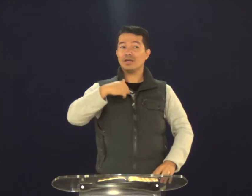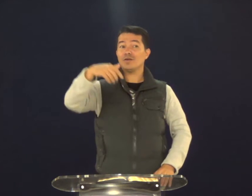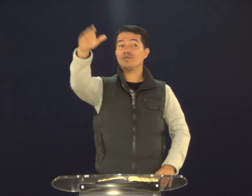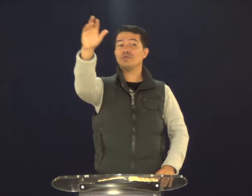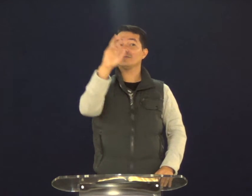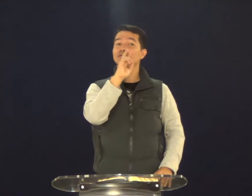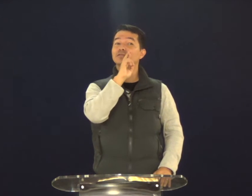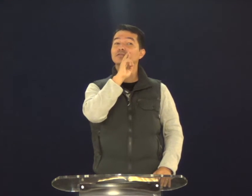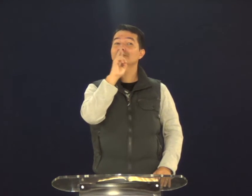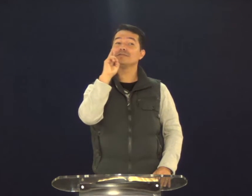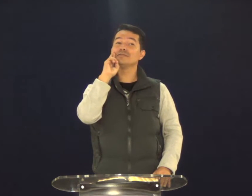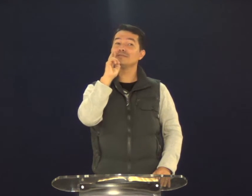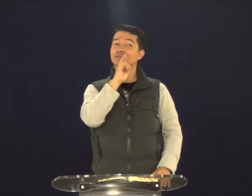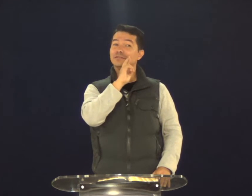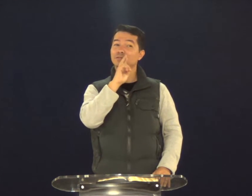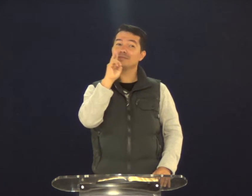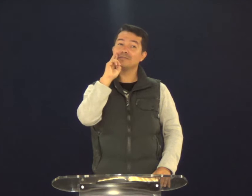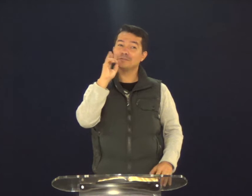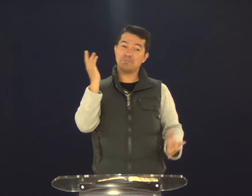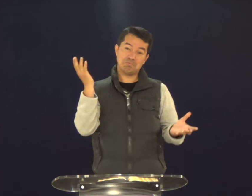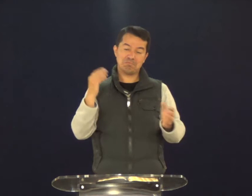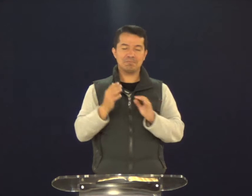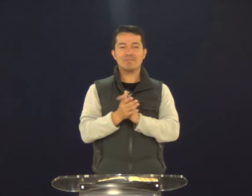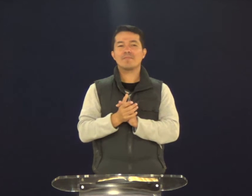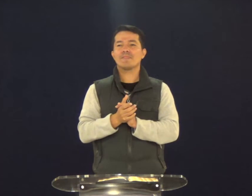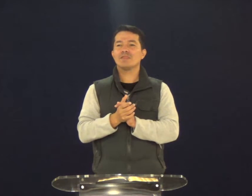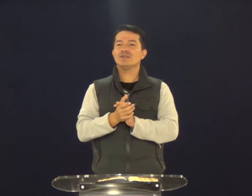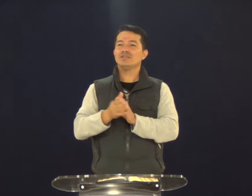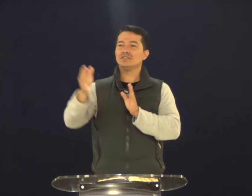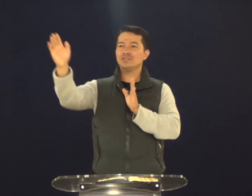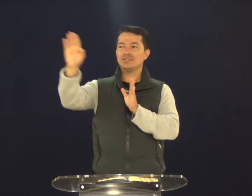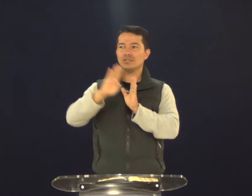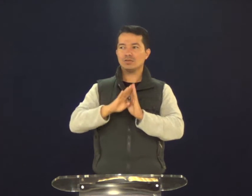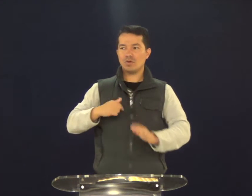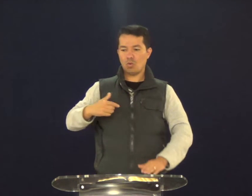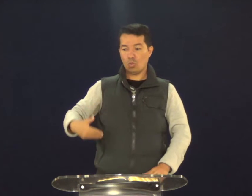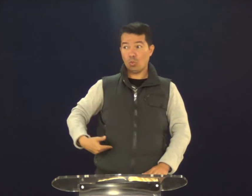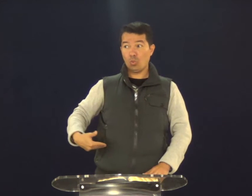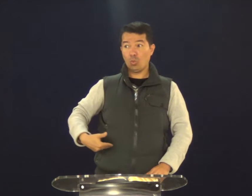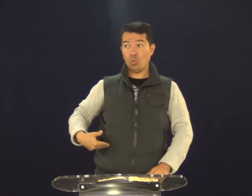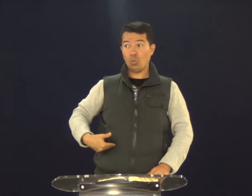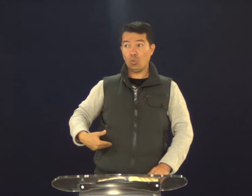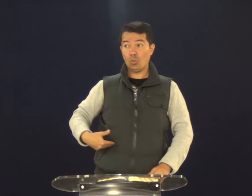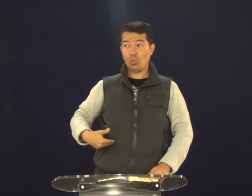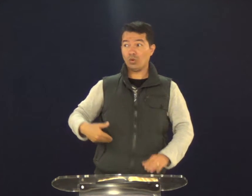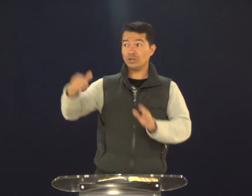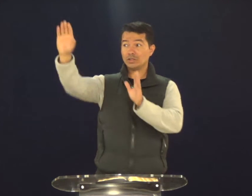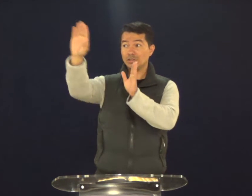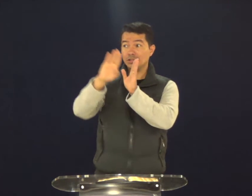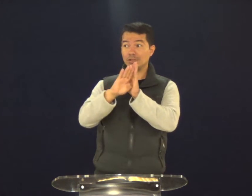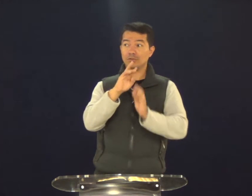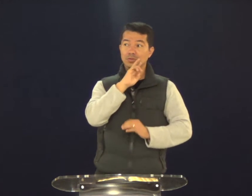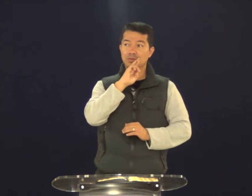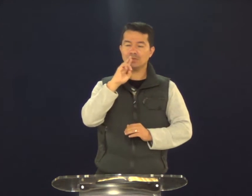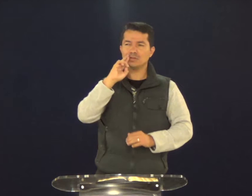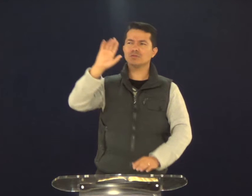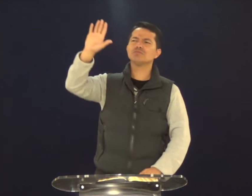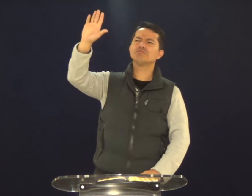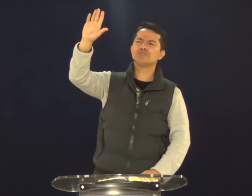Por exemplo, se eu vou a um restaurante, por exemplo, então, eu chego, já estou com fome. Chego ao